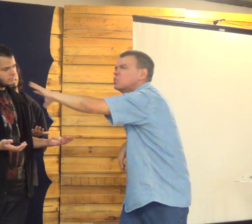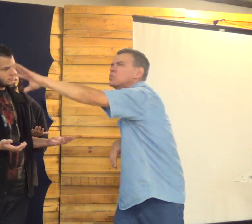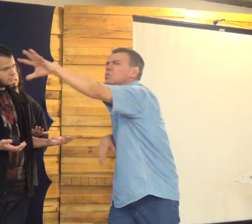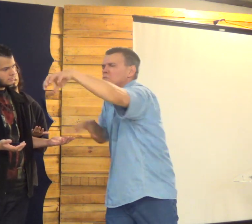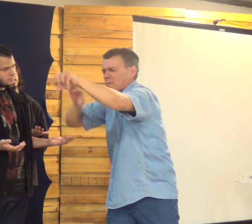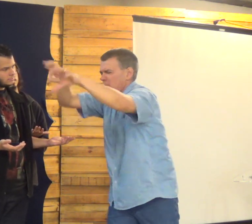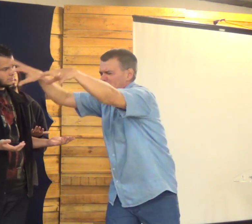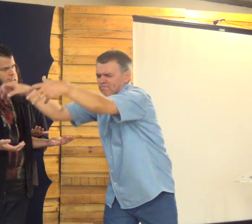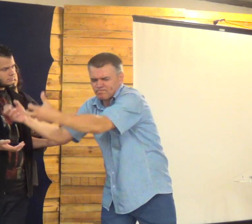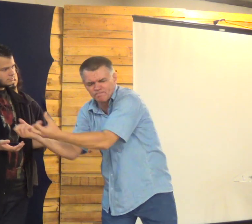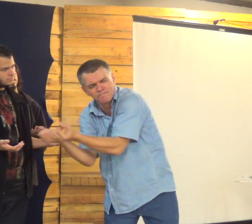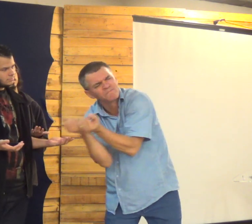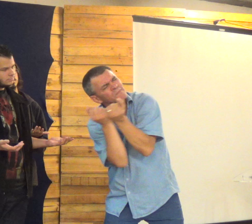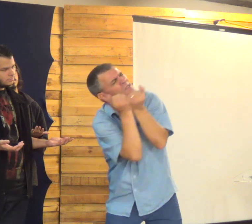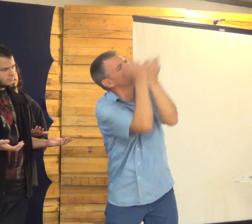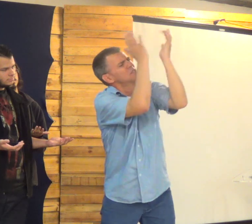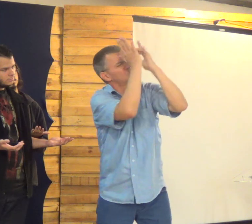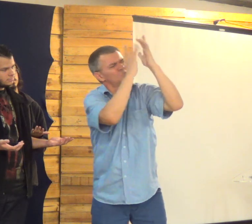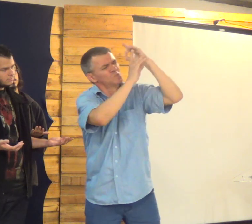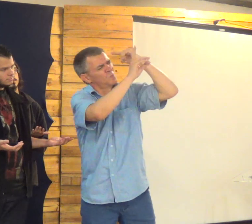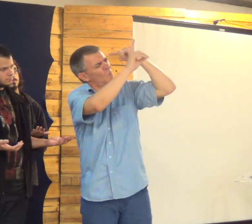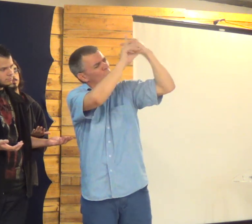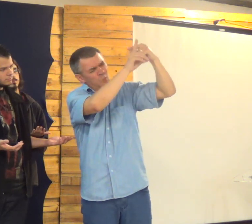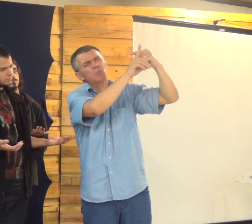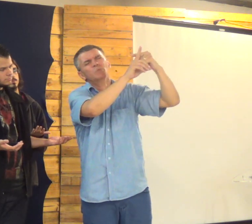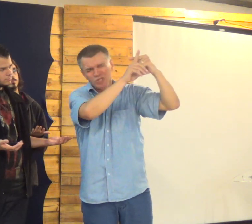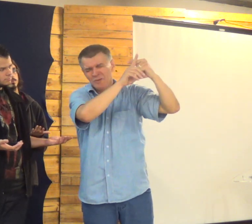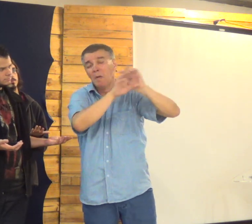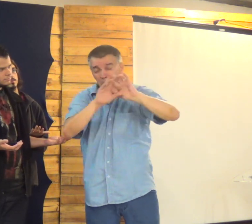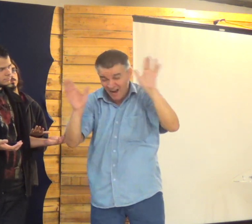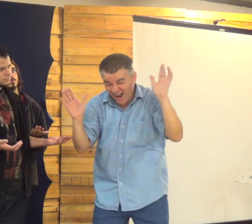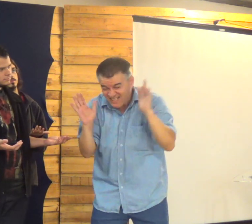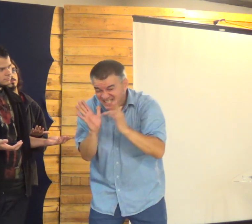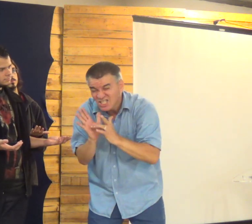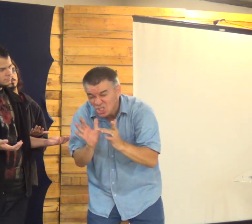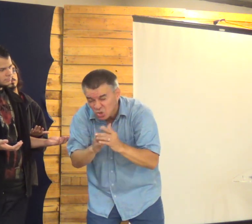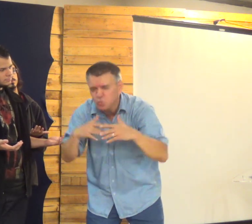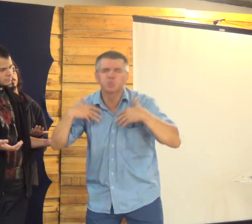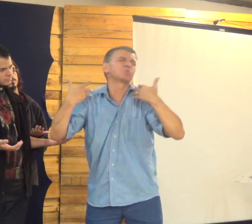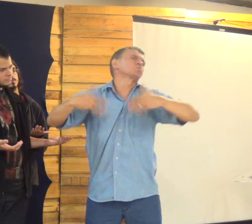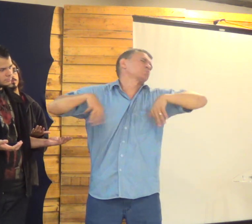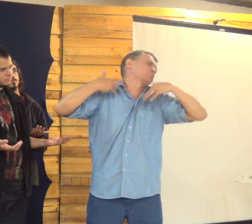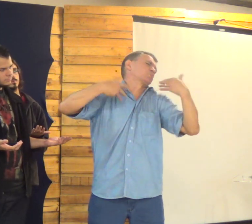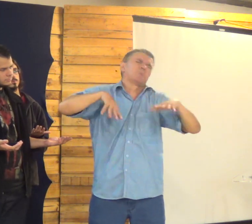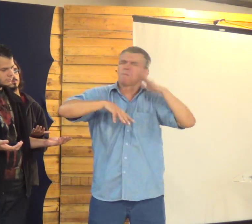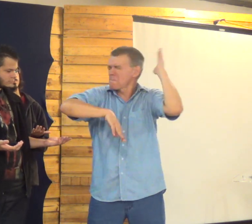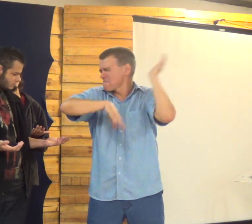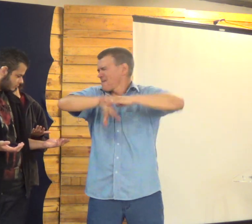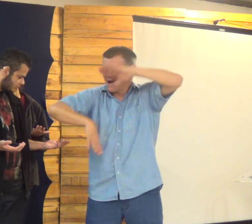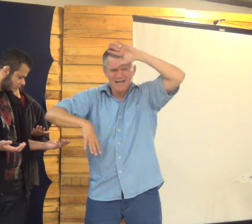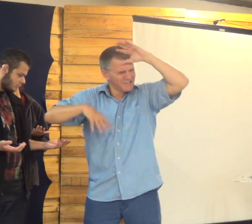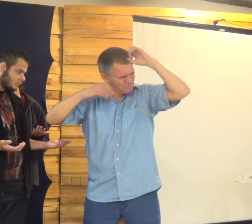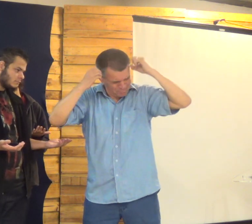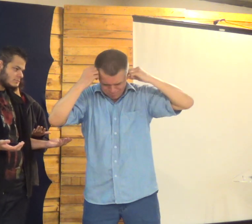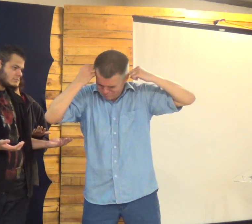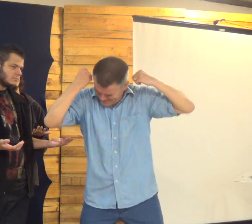Estivessem entregando alguma coisa Porque tudo que elas têm São do Senhor mesmo E Nossa, isso é tremendo